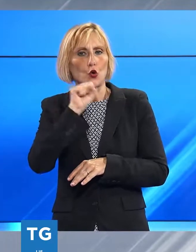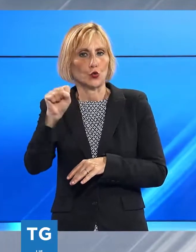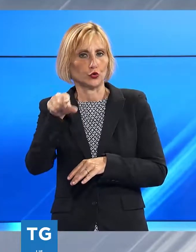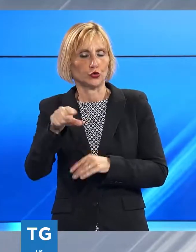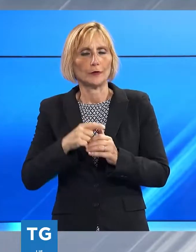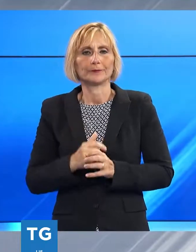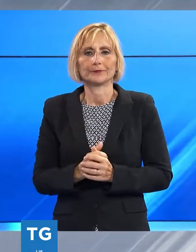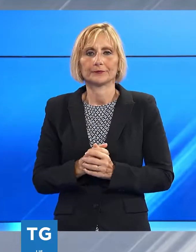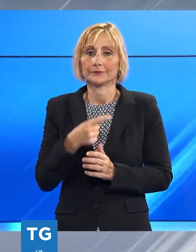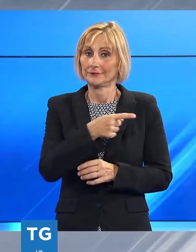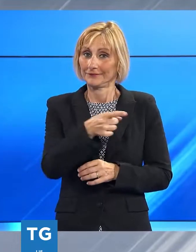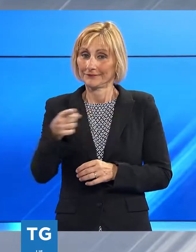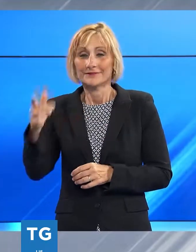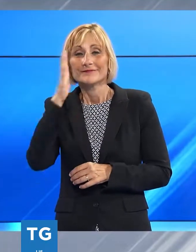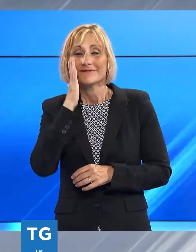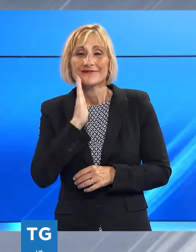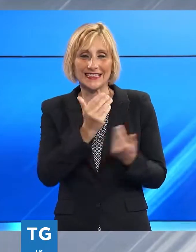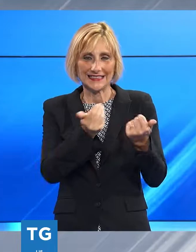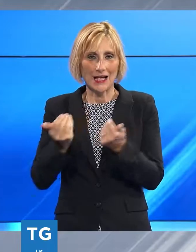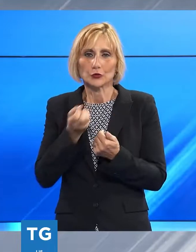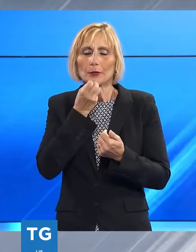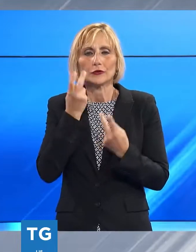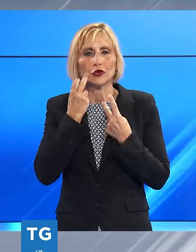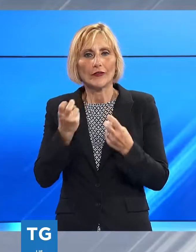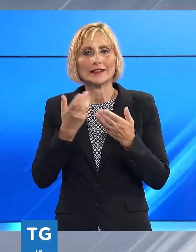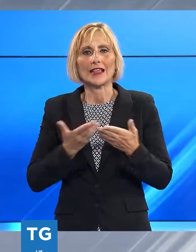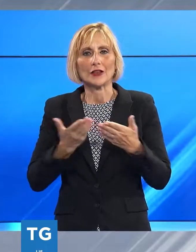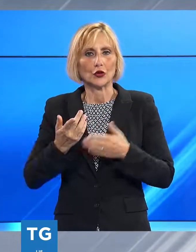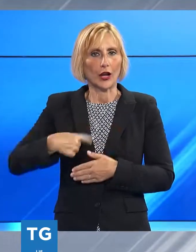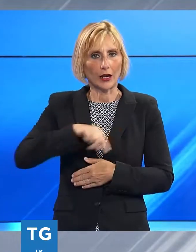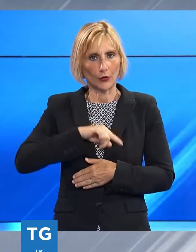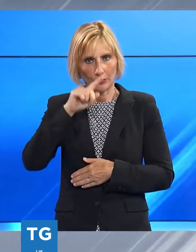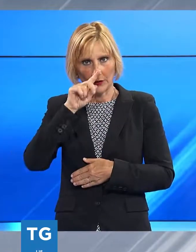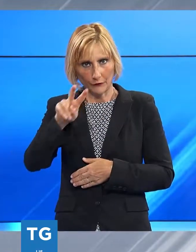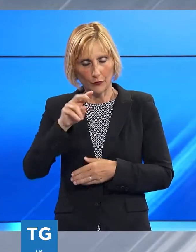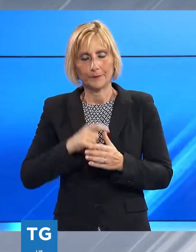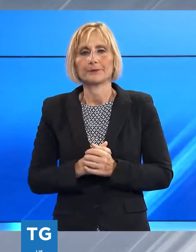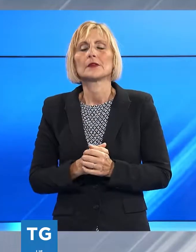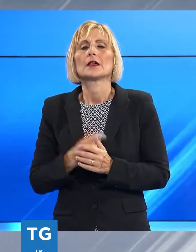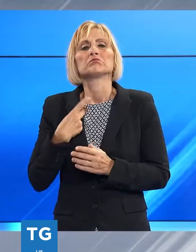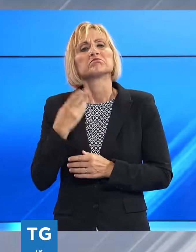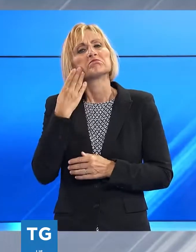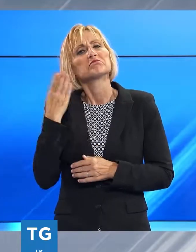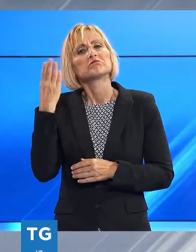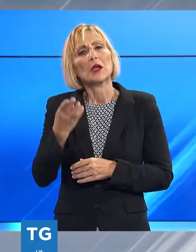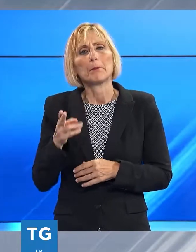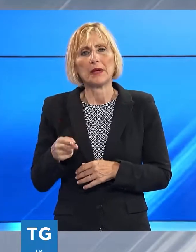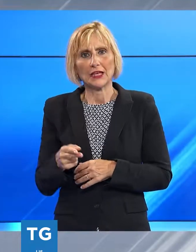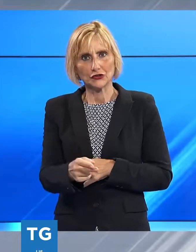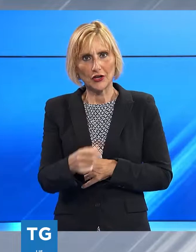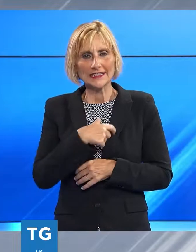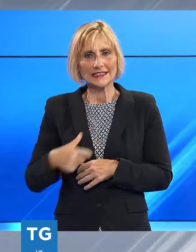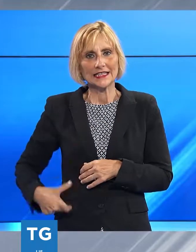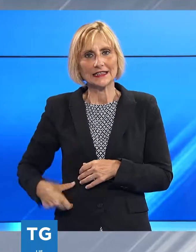A tutti voi un cordiale saluto e ben ritrovati per questa edizione del nostro telegiornale, che dunque apriamo andando a Pescia, dove il sindaco